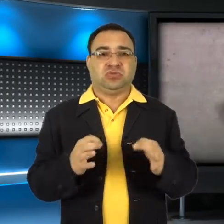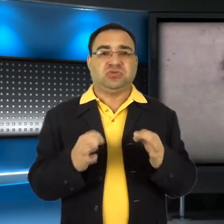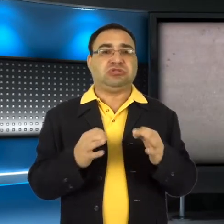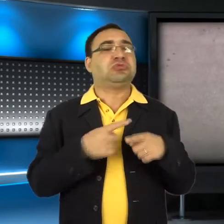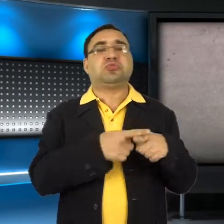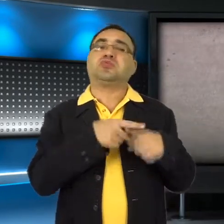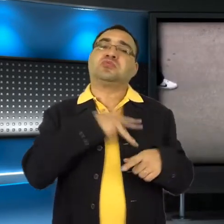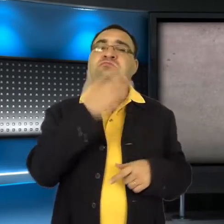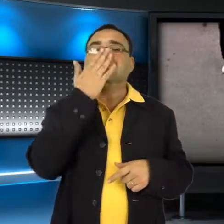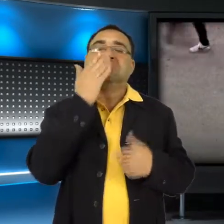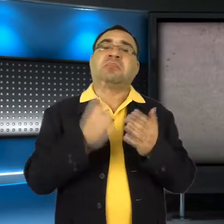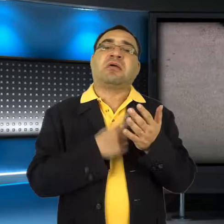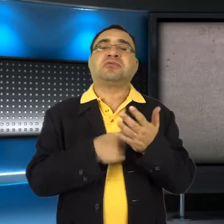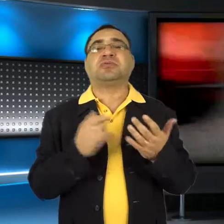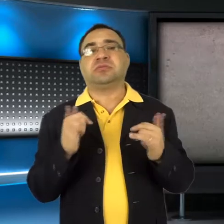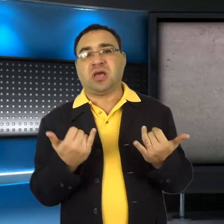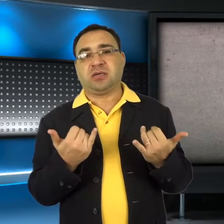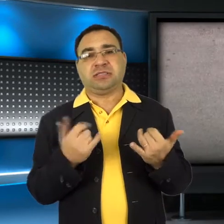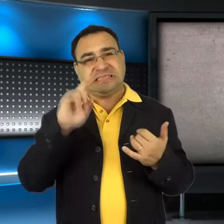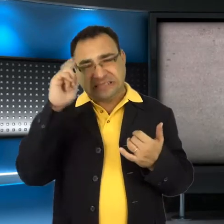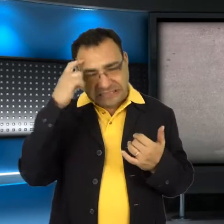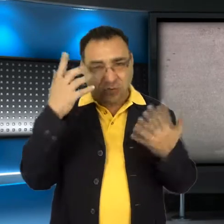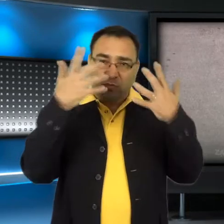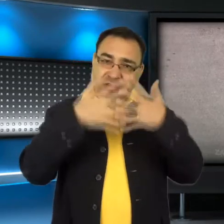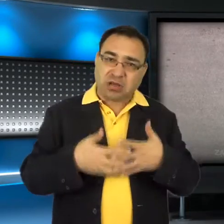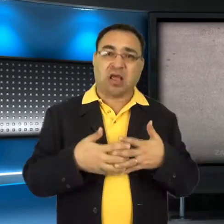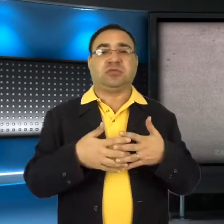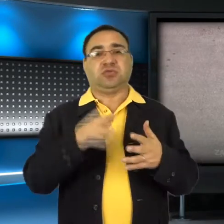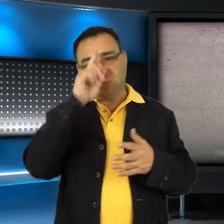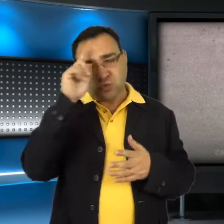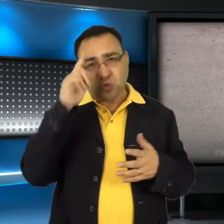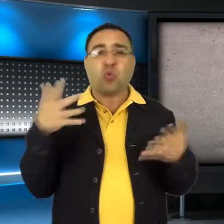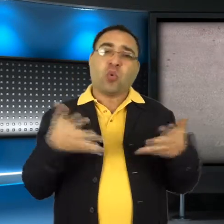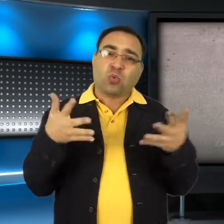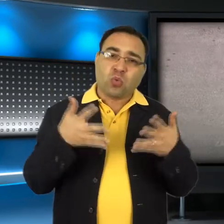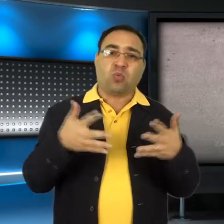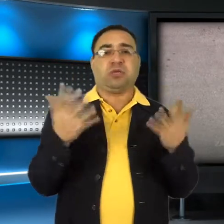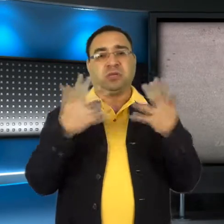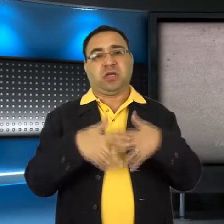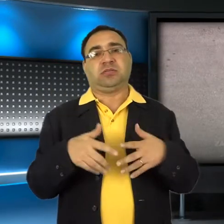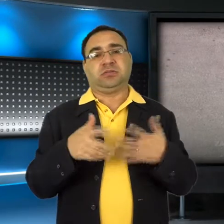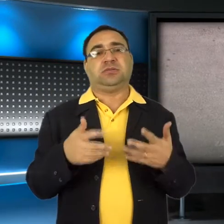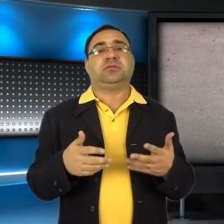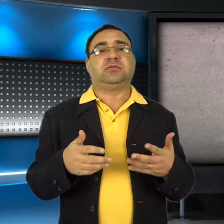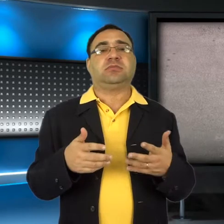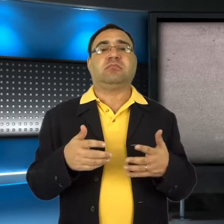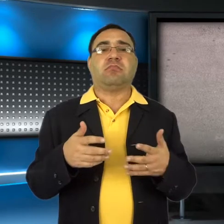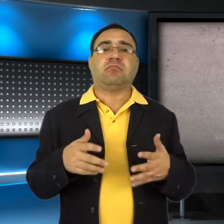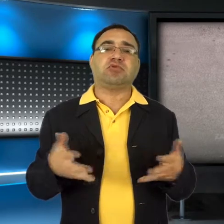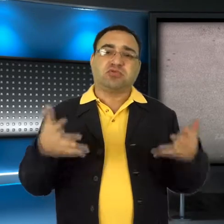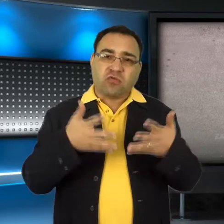najczęściej spotykanych dziś przedsiębiorstw społecznych należą centra integracji społecznej, kluby integracji społecznej,